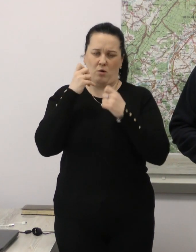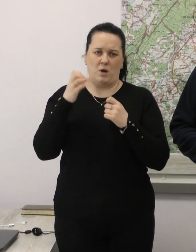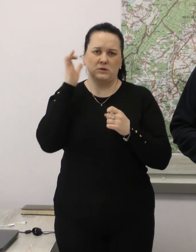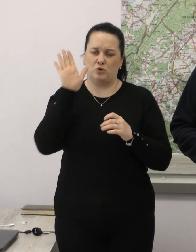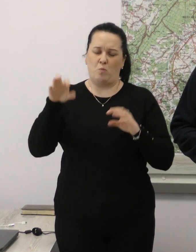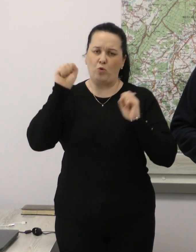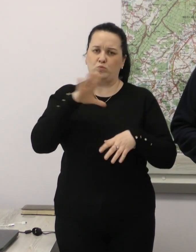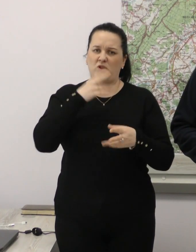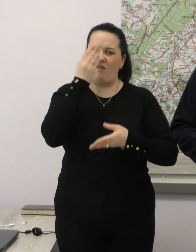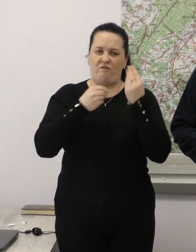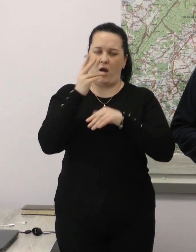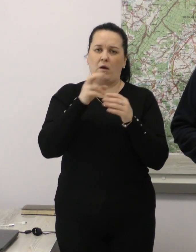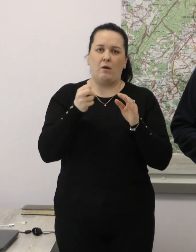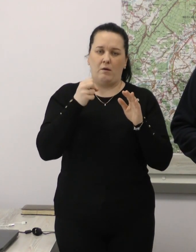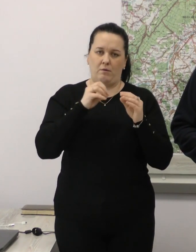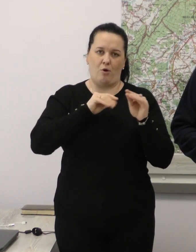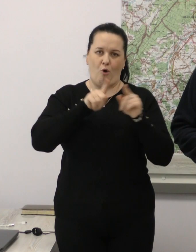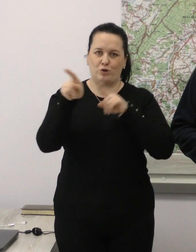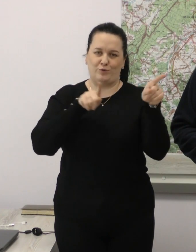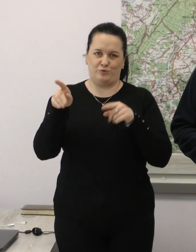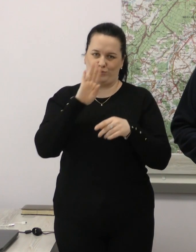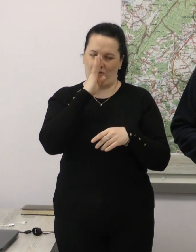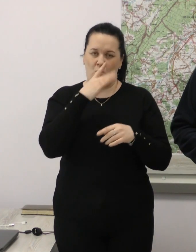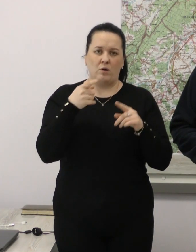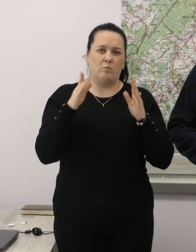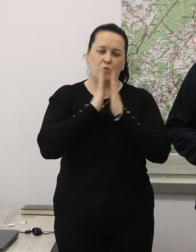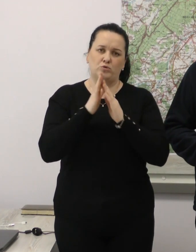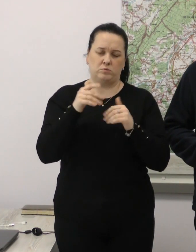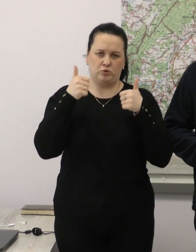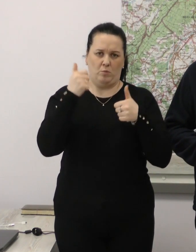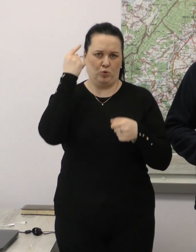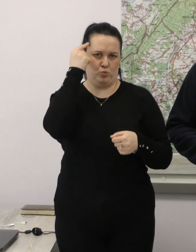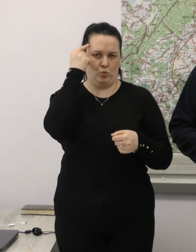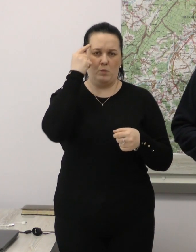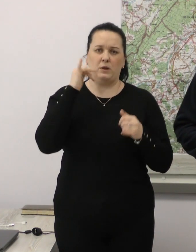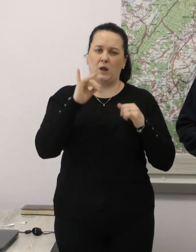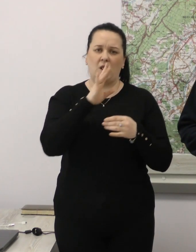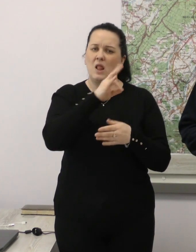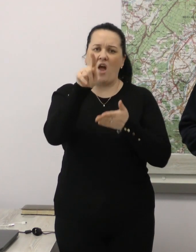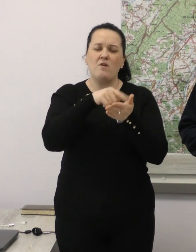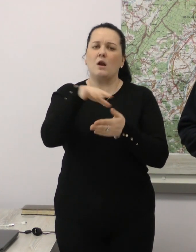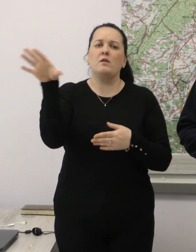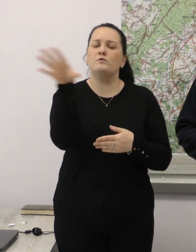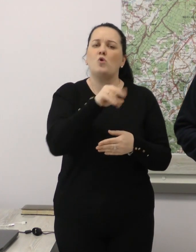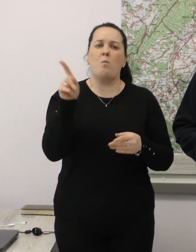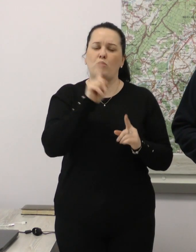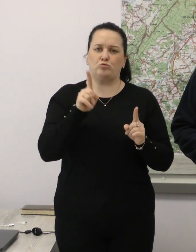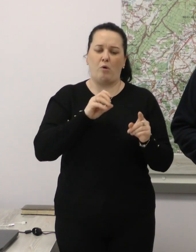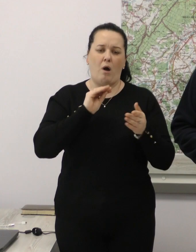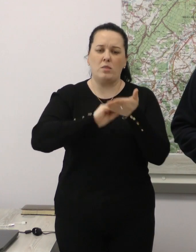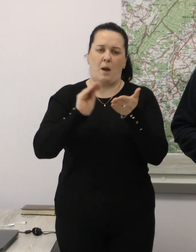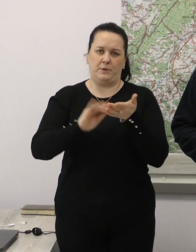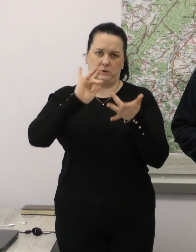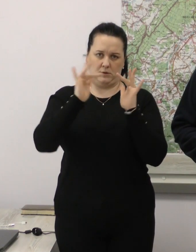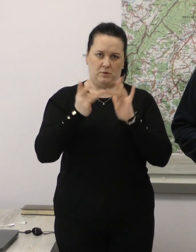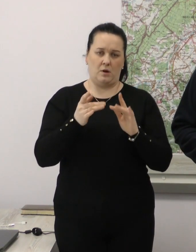можуть бути фейки, які розповсюджує ворог. Зараз час увінькнути на повну критичне мислення і не вірити всьому, що розганяється в соцмережах.